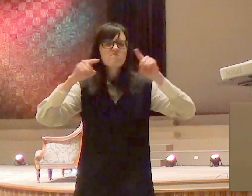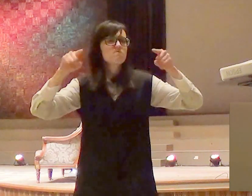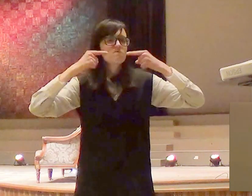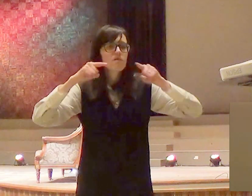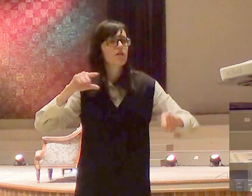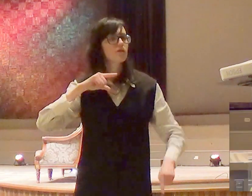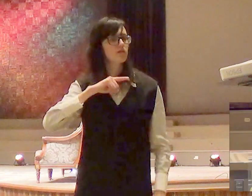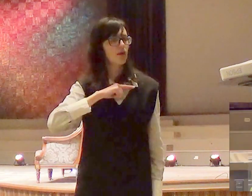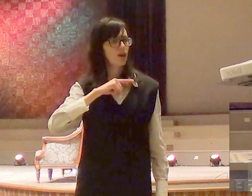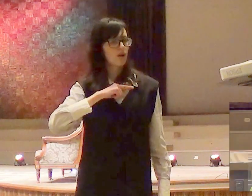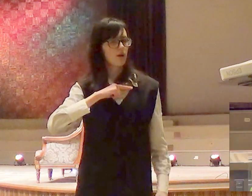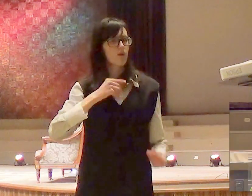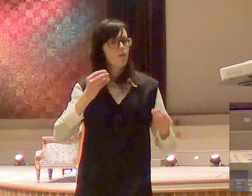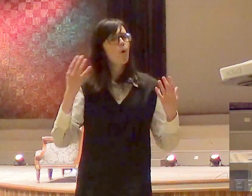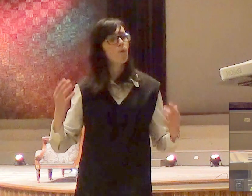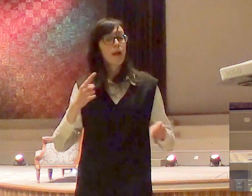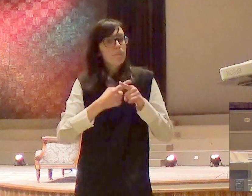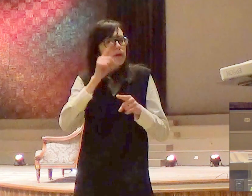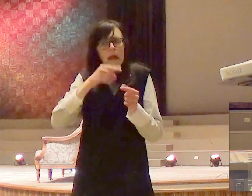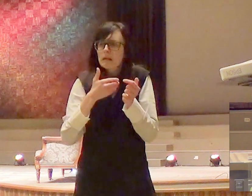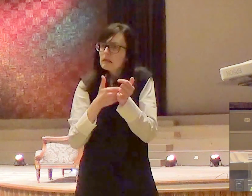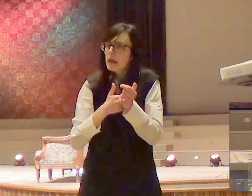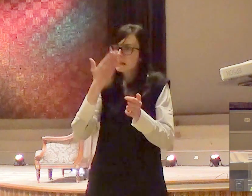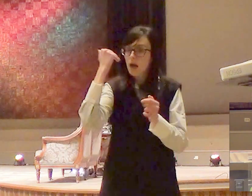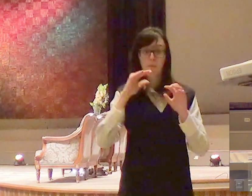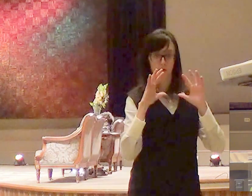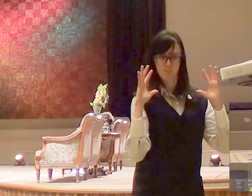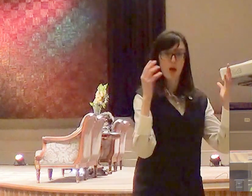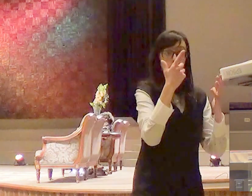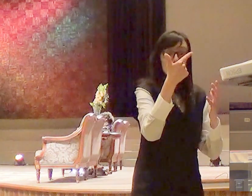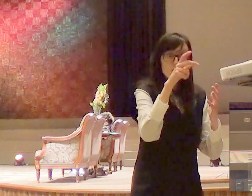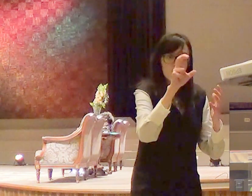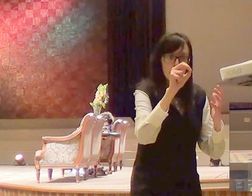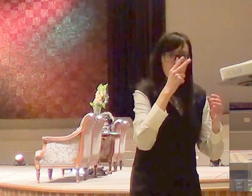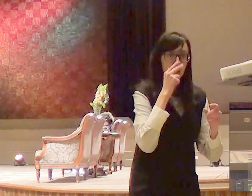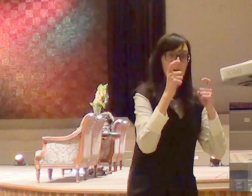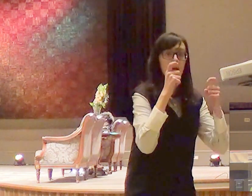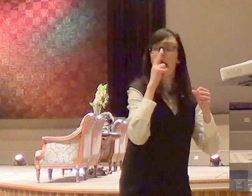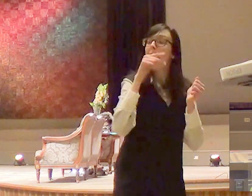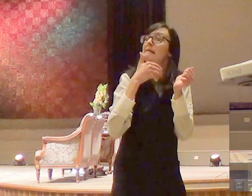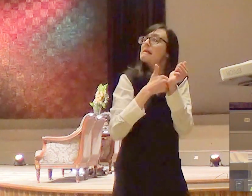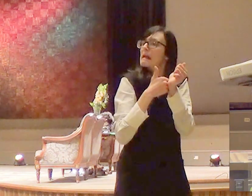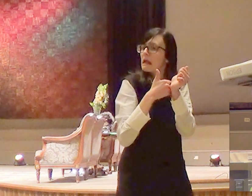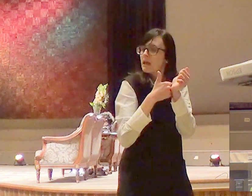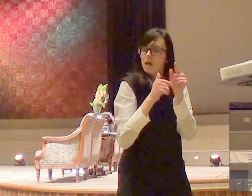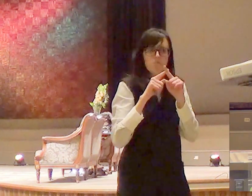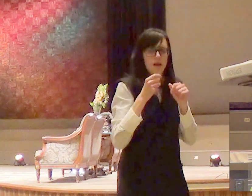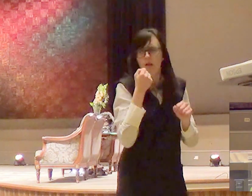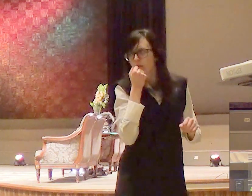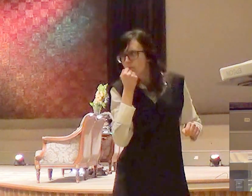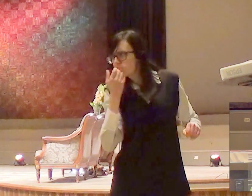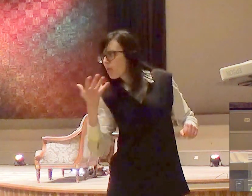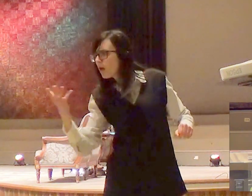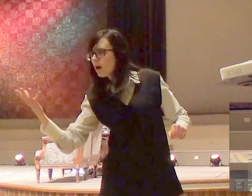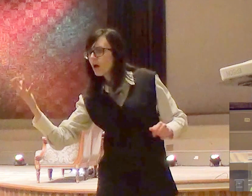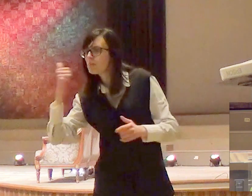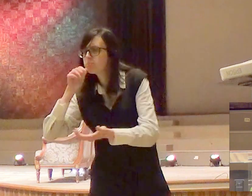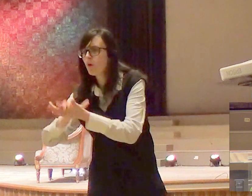assuntos confidenciais do governo que eles sabiam. E agora eles estavam repartindo com os seus amigos, porque eles tinham essas